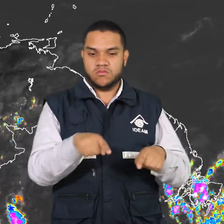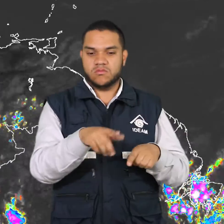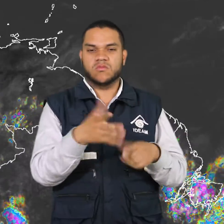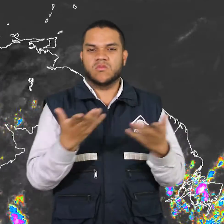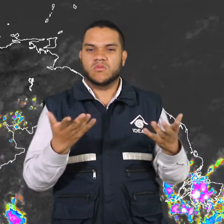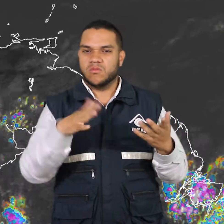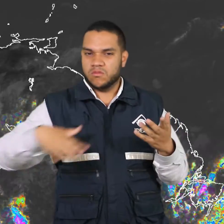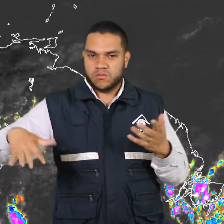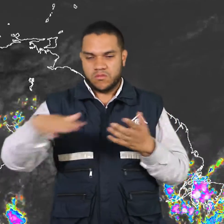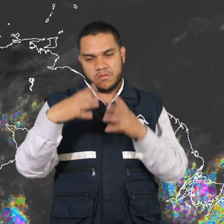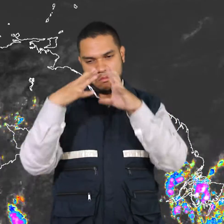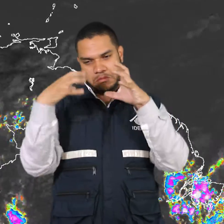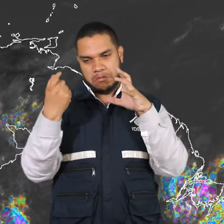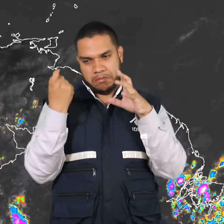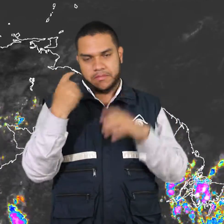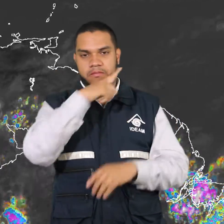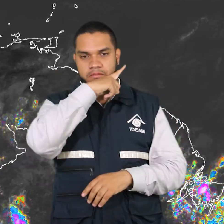con menor nubosidad y predominio de tiempo seco.